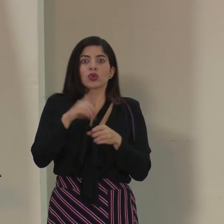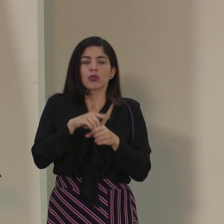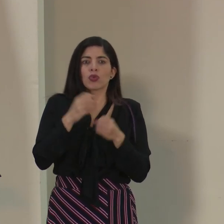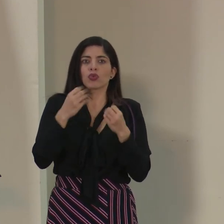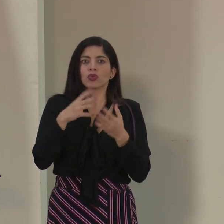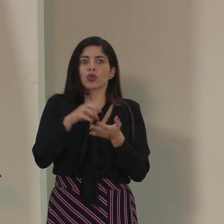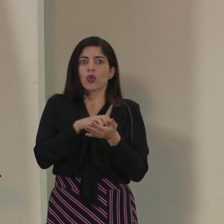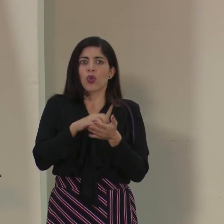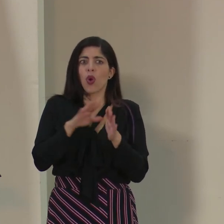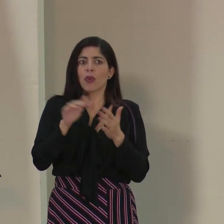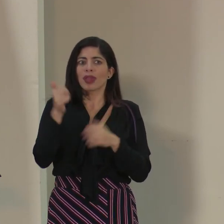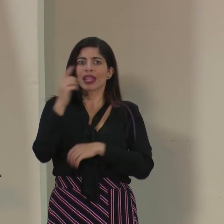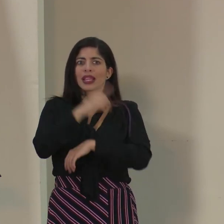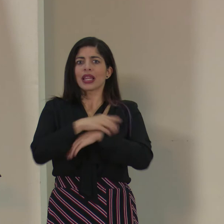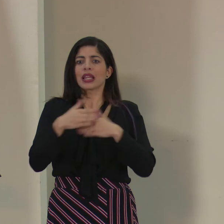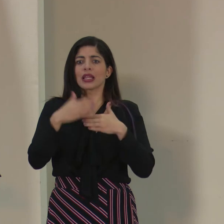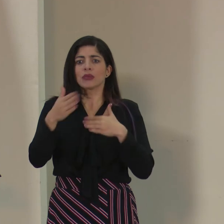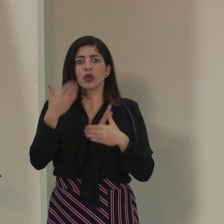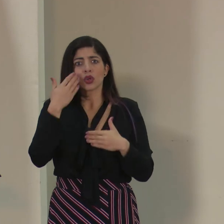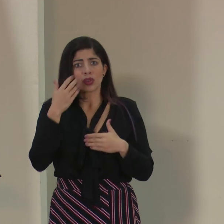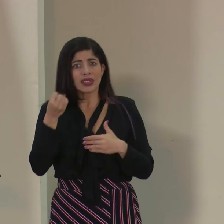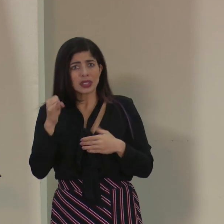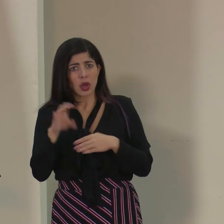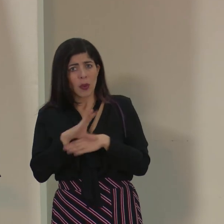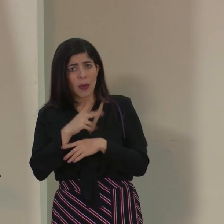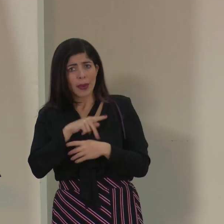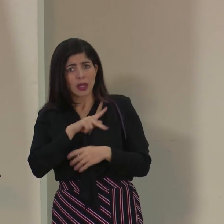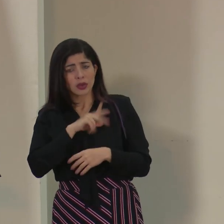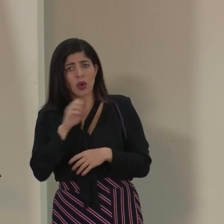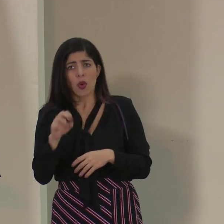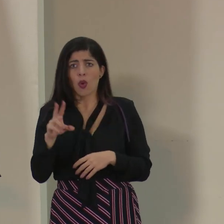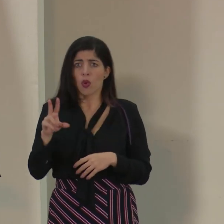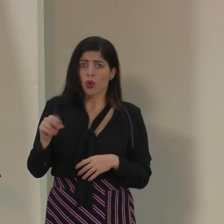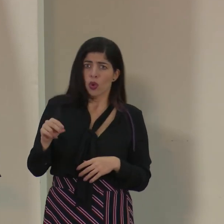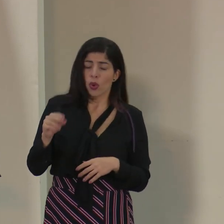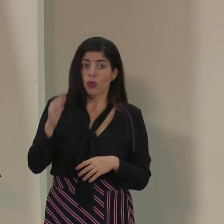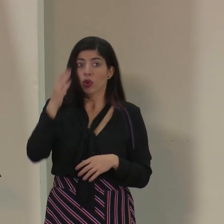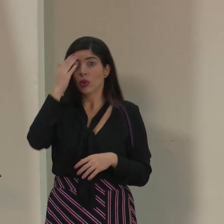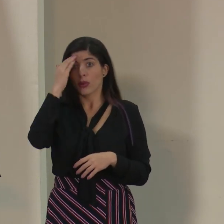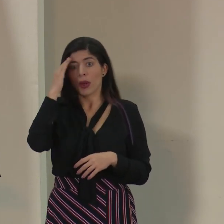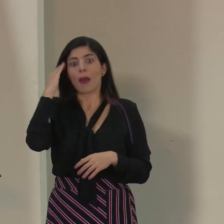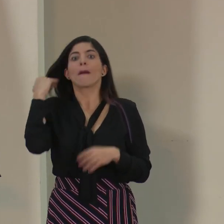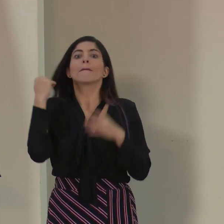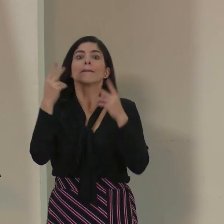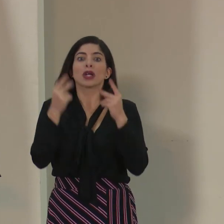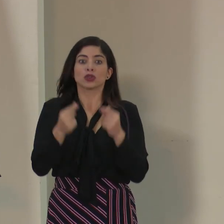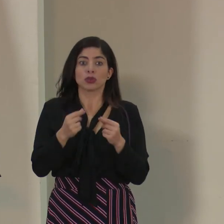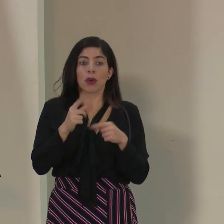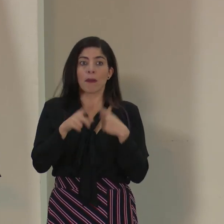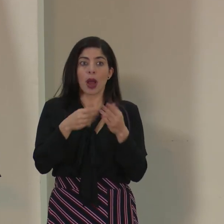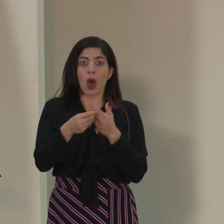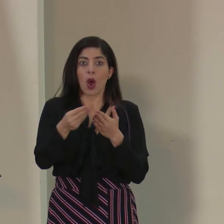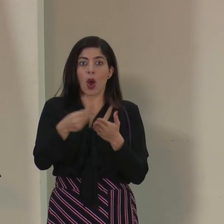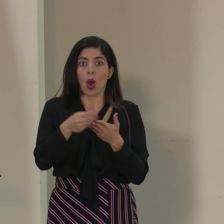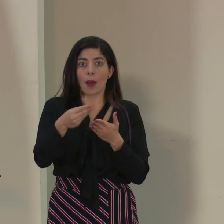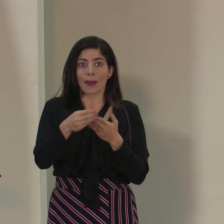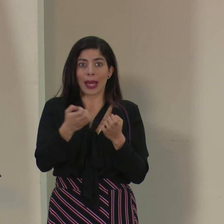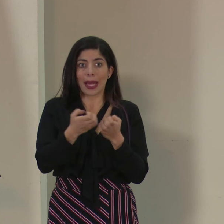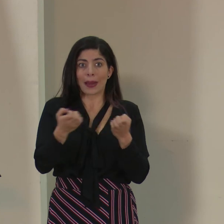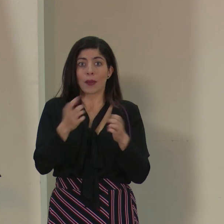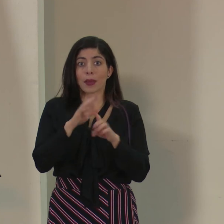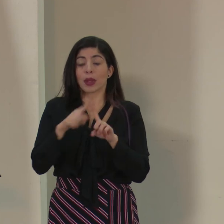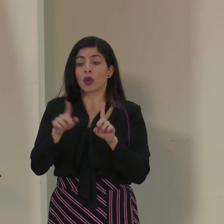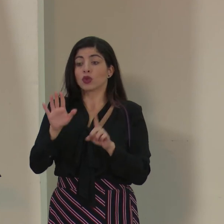de cómo diez días después nadie sabe si eran computadoras personales o no, teniendo en cuenta que incluso se presupuestó compra de equipo, pero las computadoras de ellos